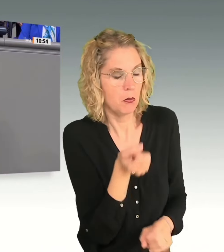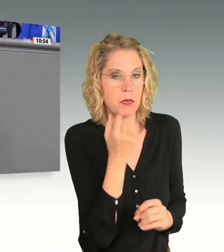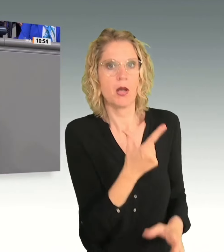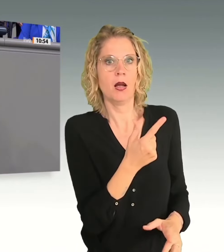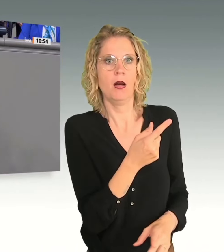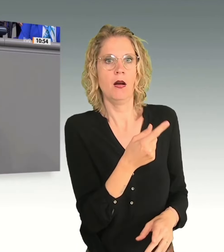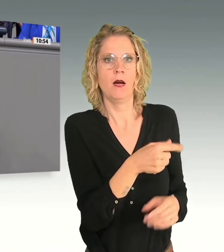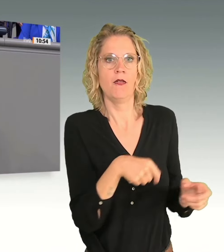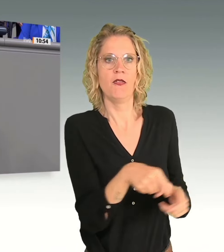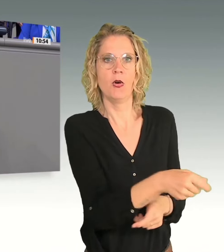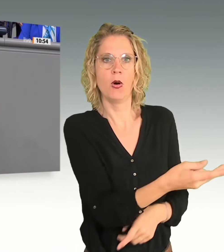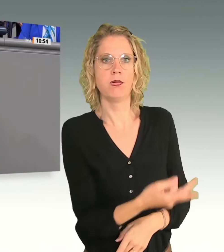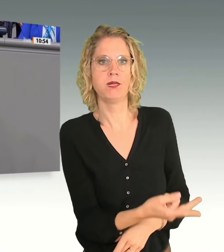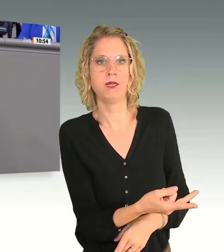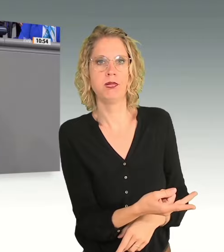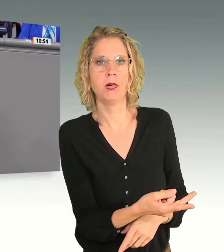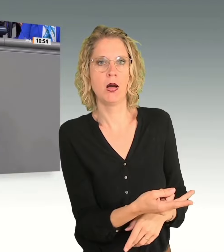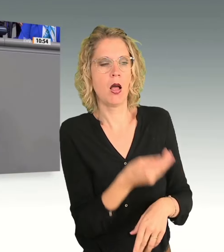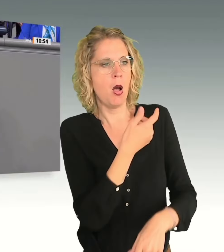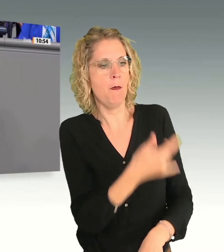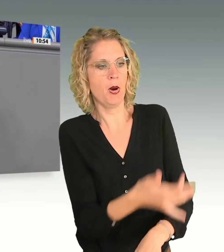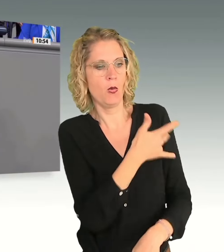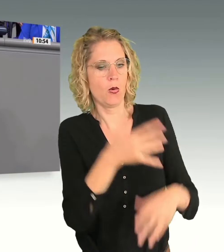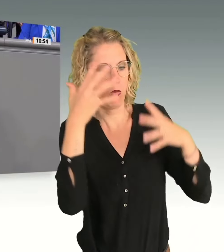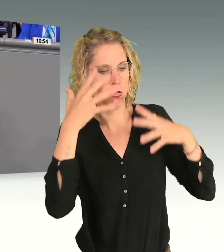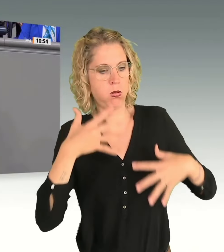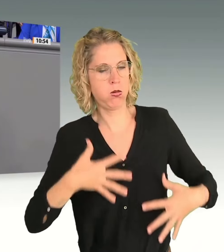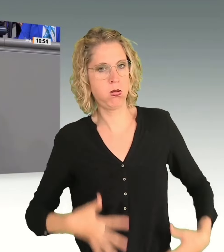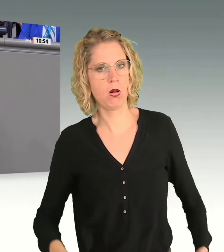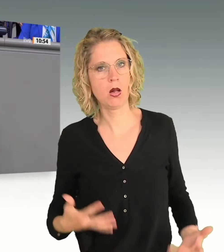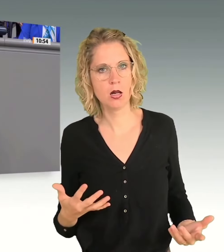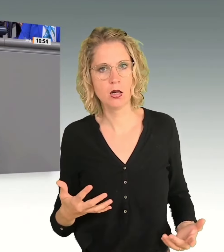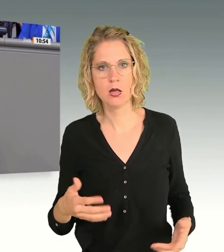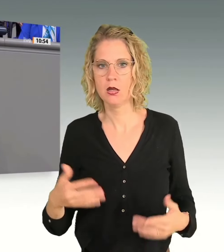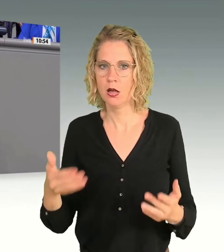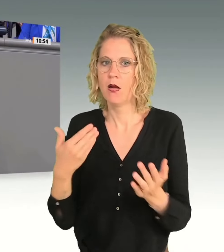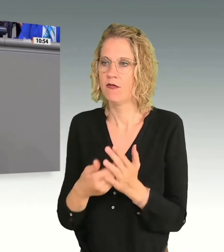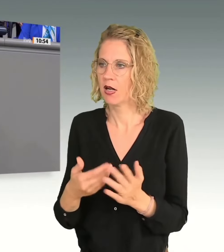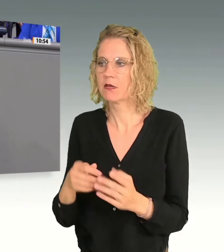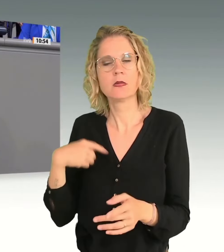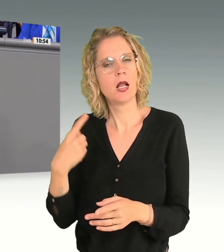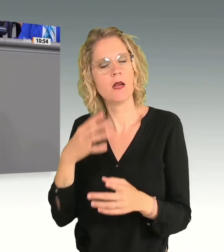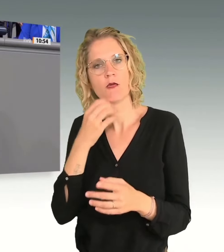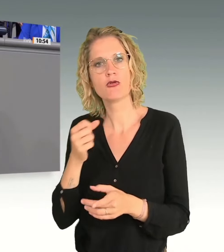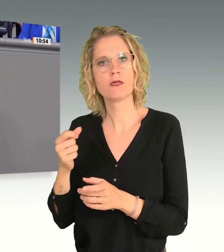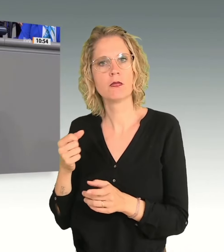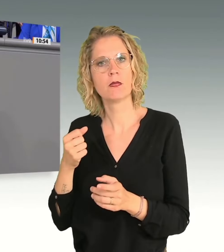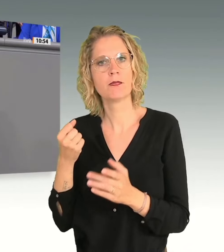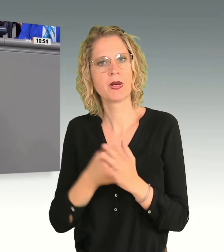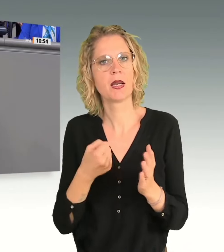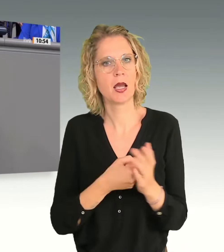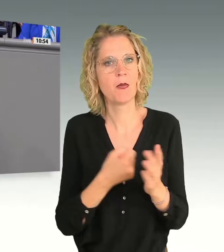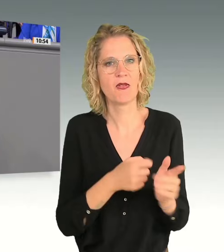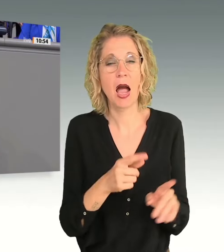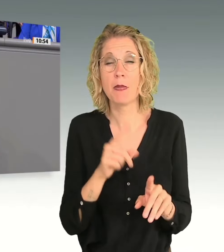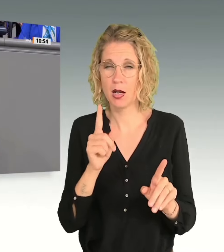schrecklich, die wollen wir alle bekämpfen. Aber 80 Prozent der Taten sind